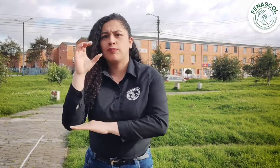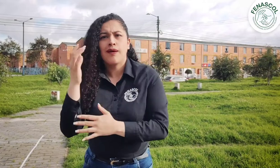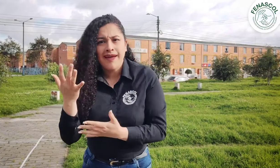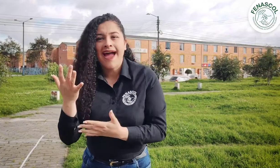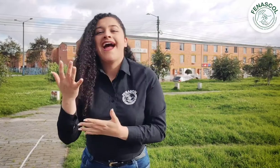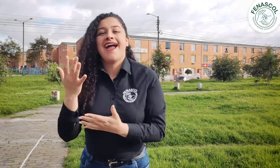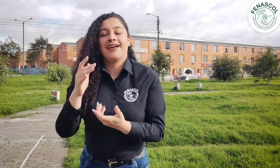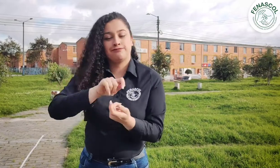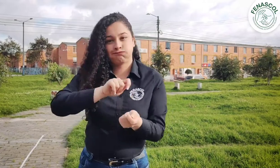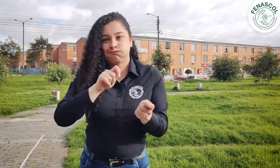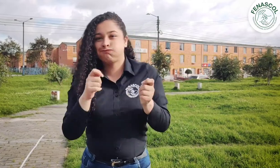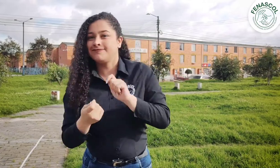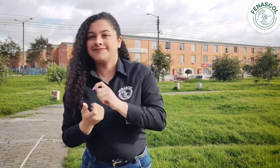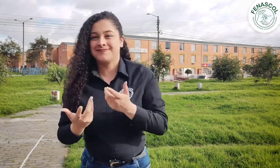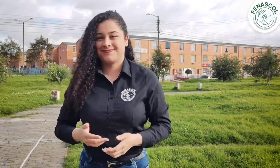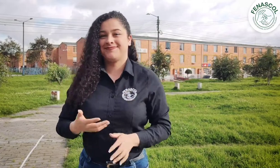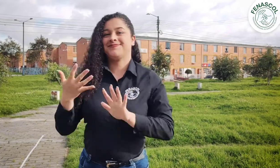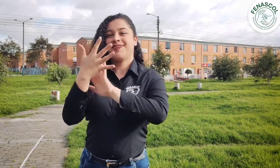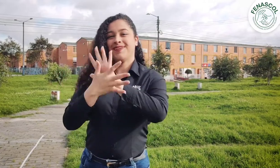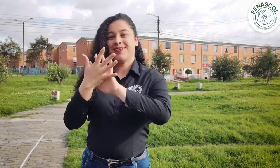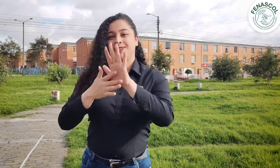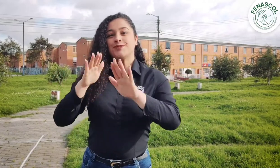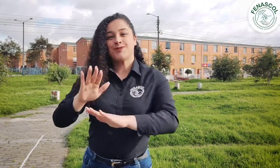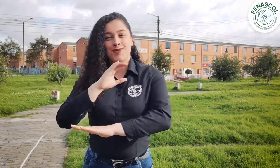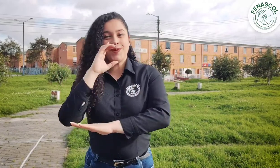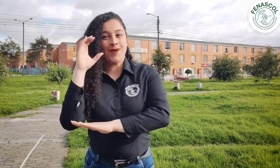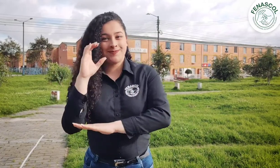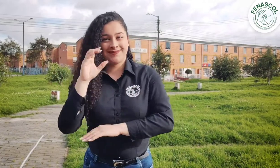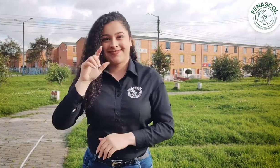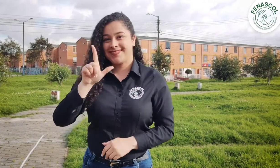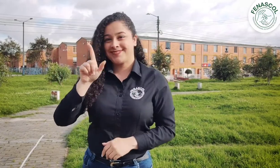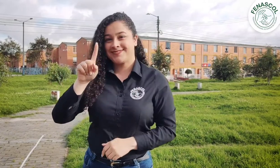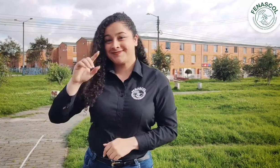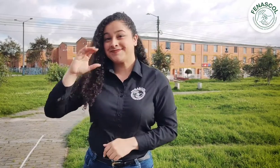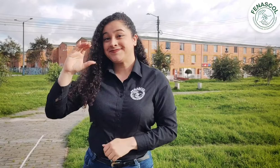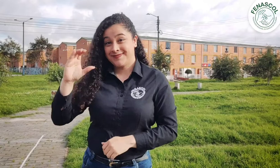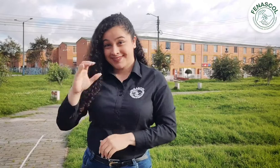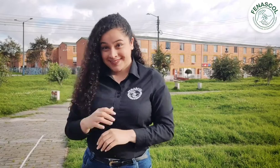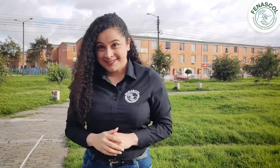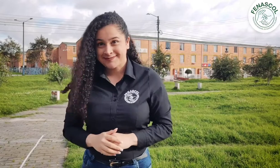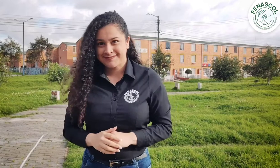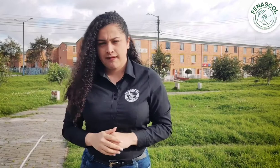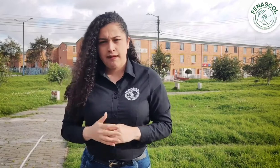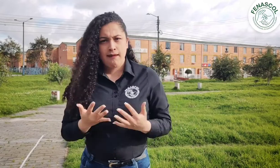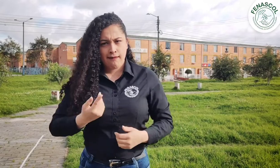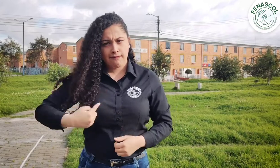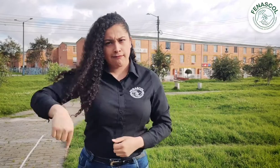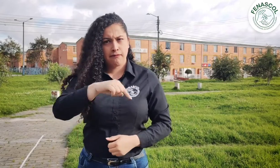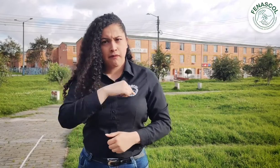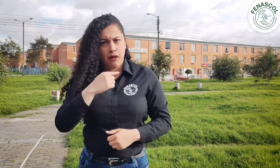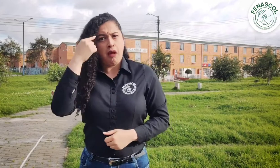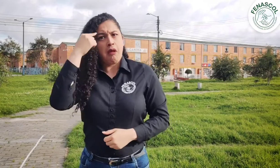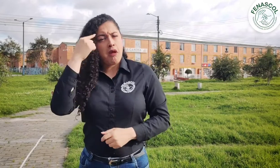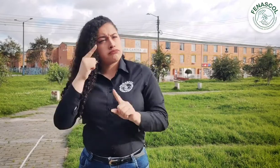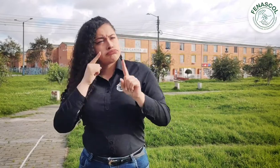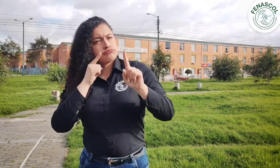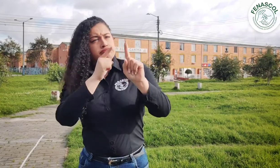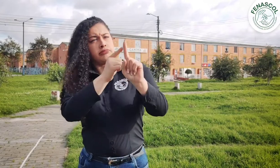y en la actualidad se ha realizado la versión en lengua de señas colombiana. Si bien esta guía está pensada para una problemática